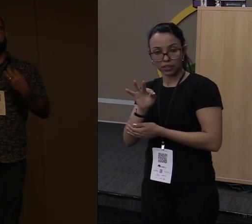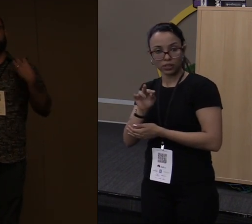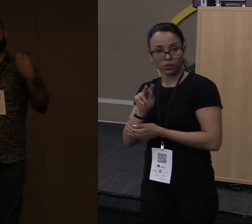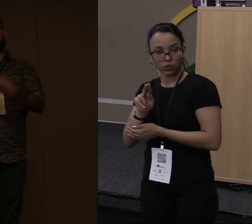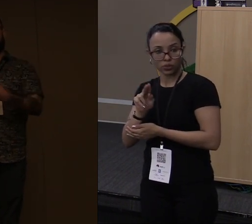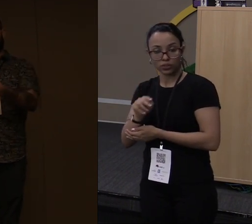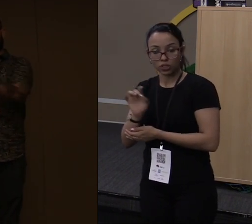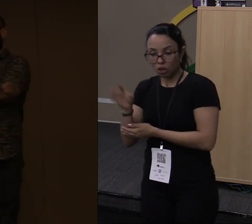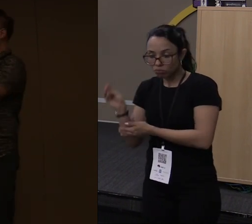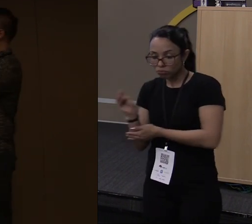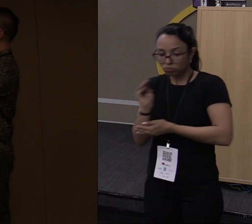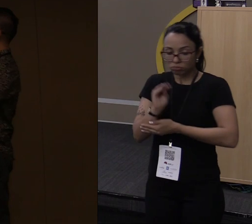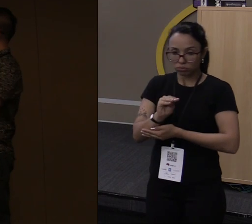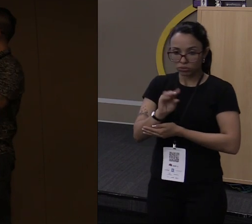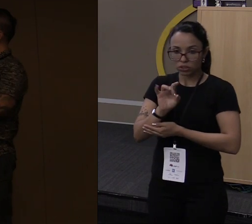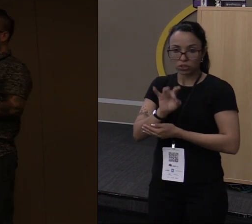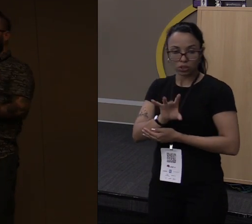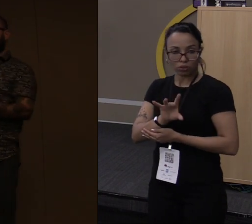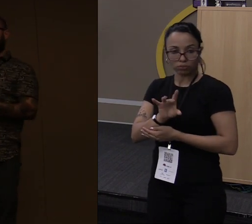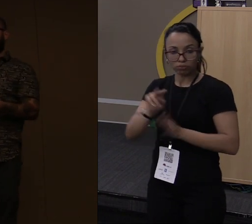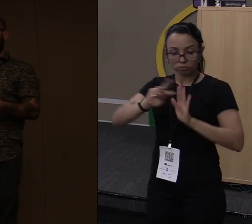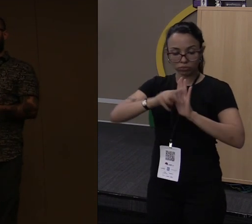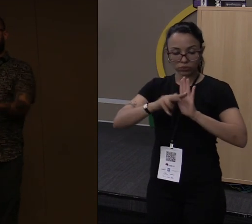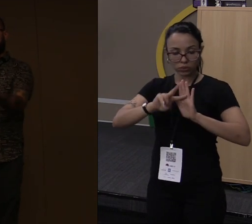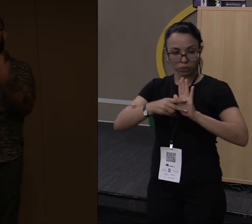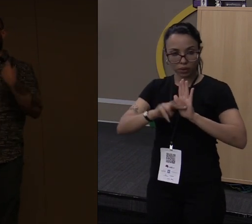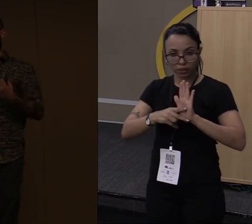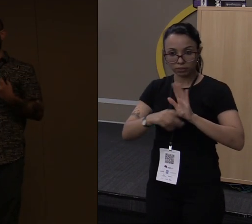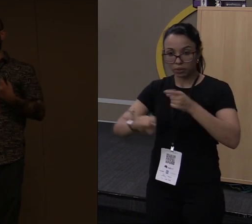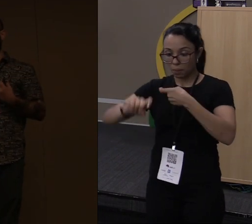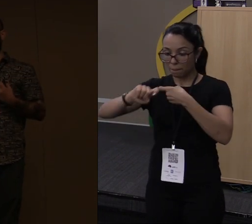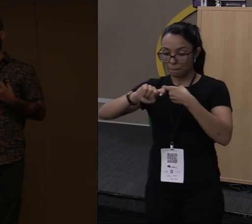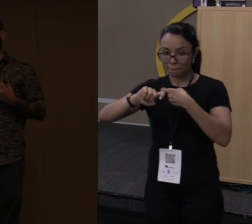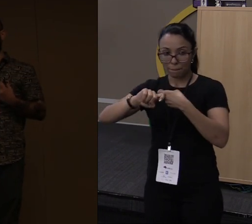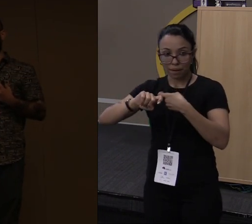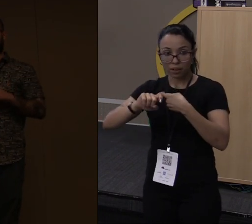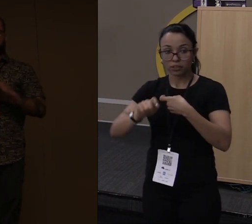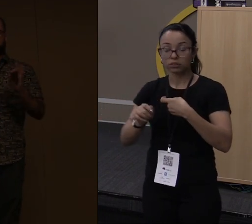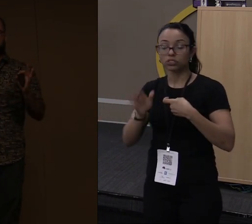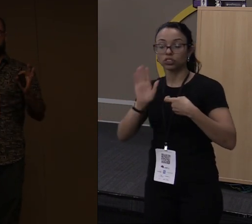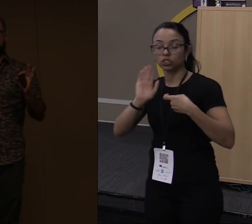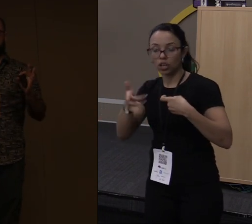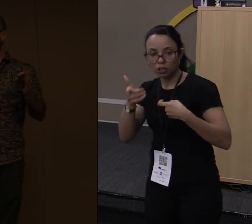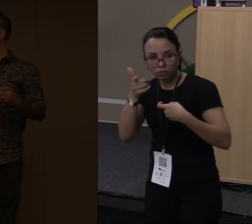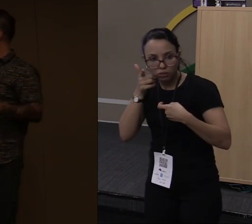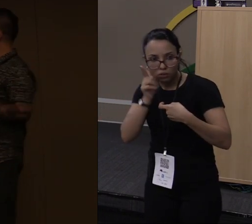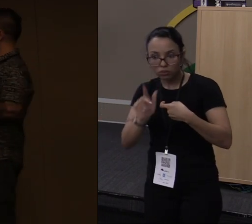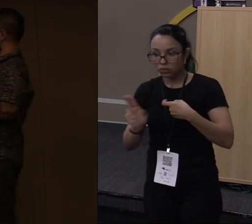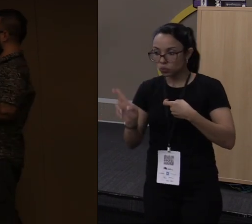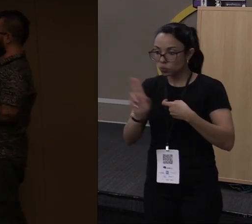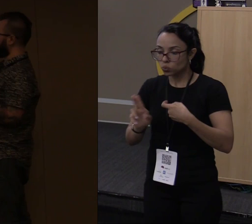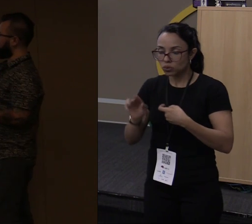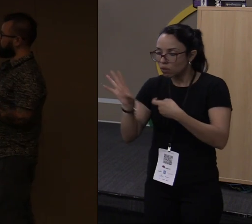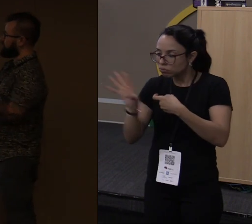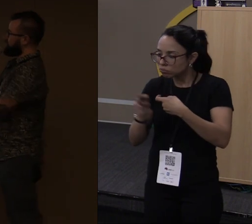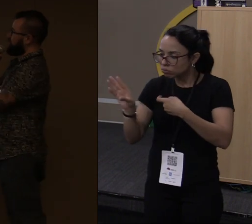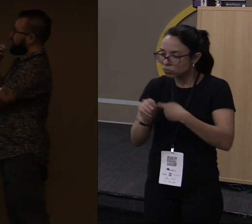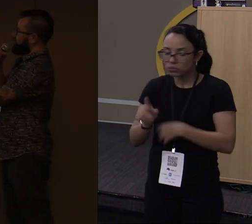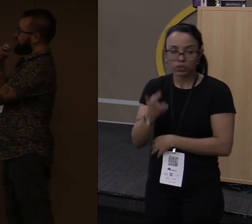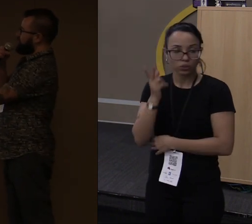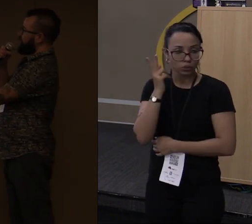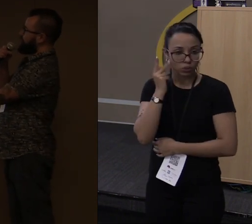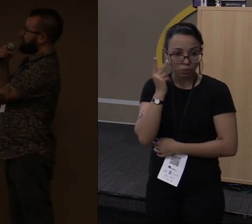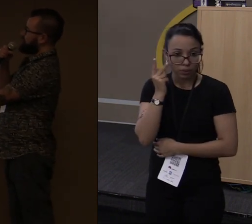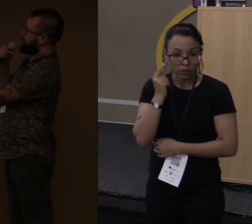dinâmica compilada que eu coloquei lá. E aí o Python já consegue consumir aquilo normalmente, porque aqui no Rust